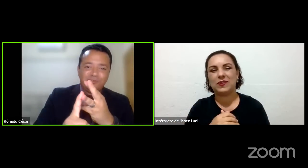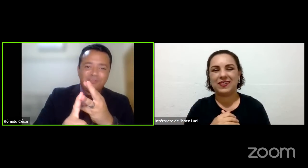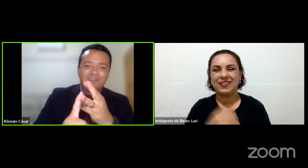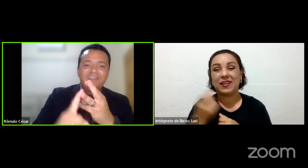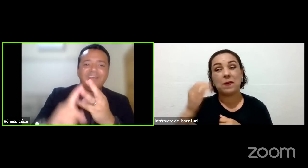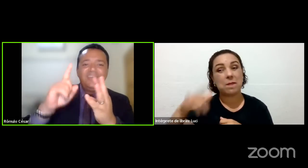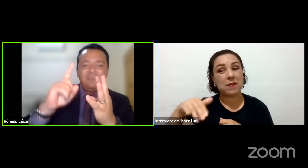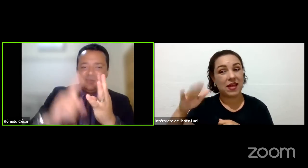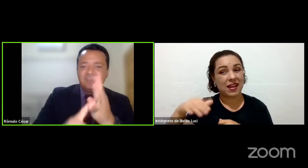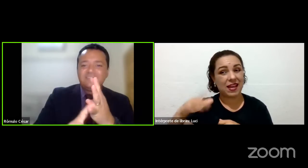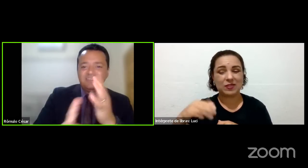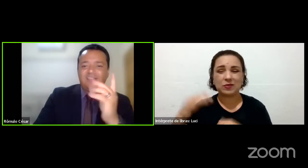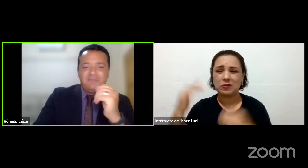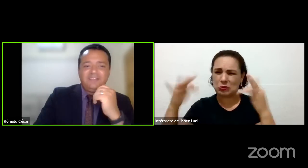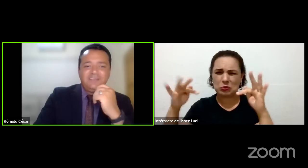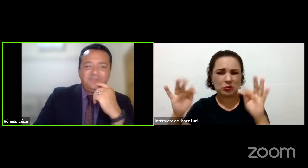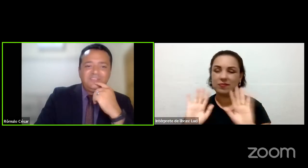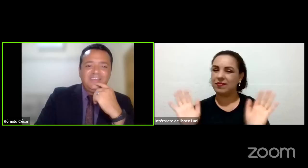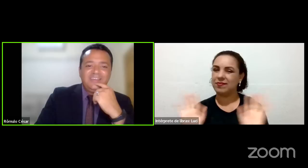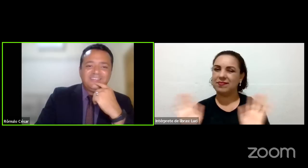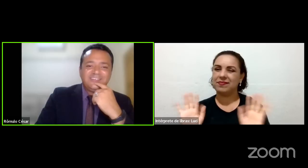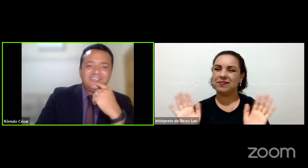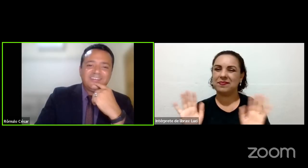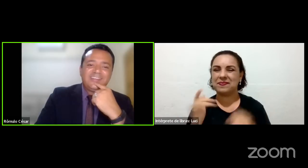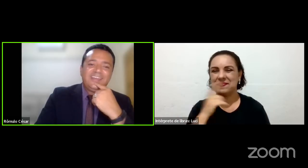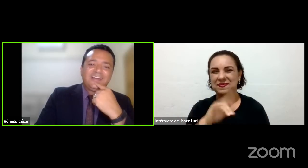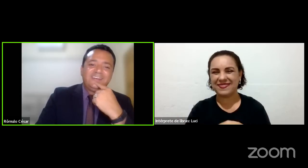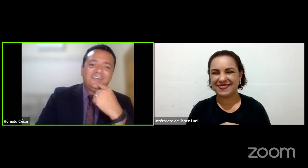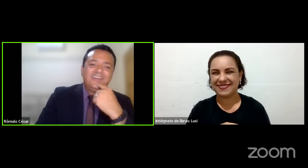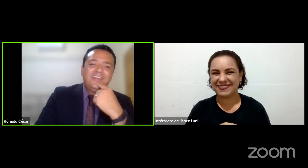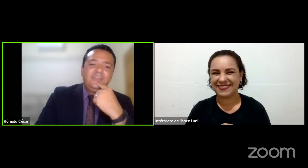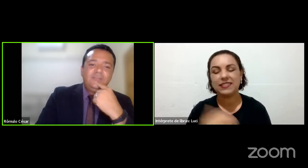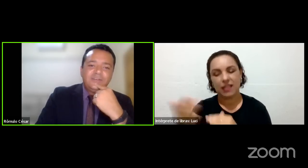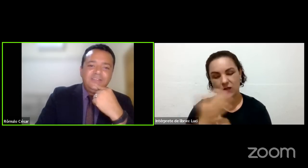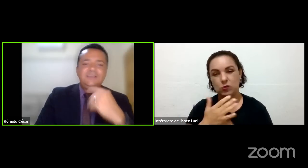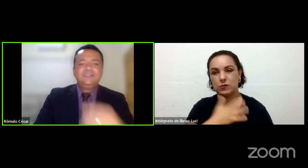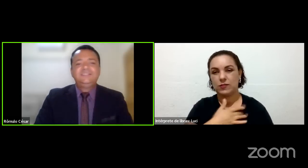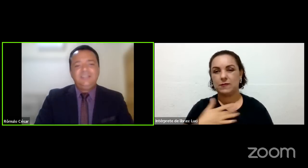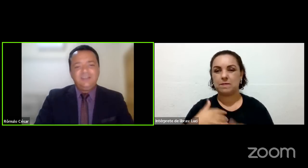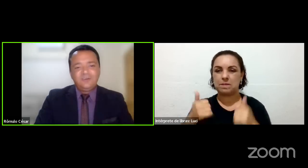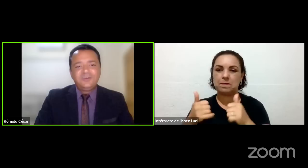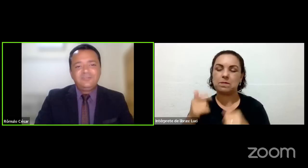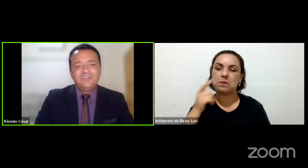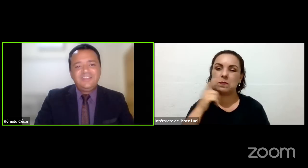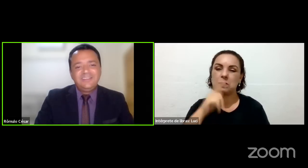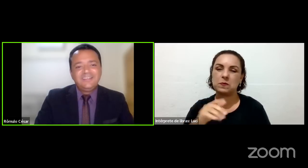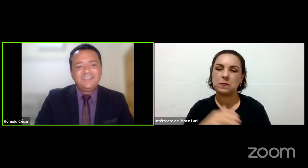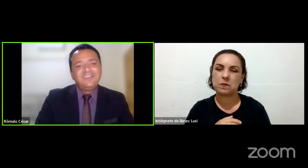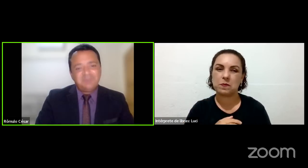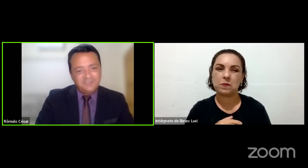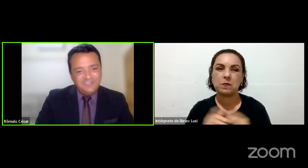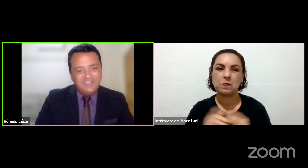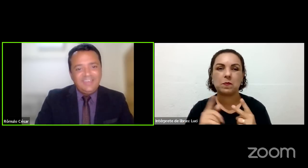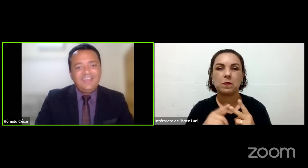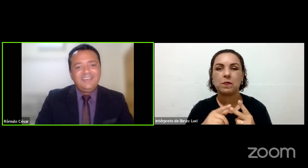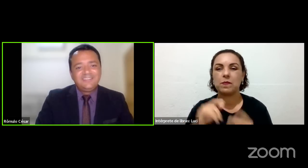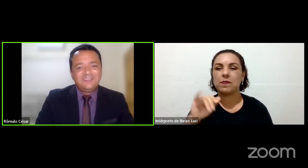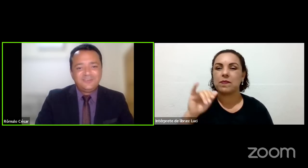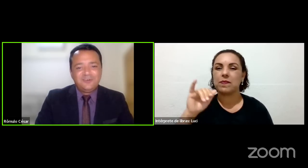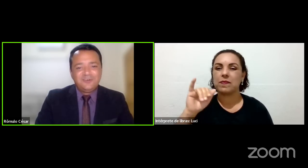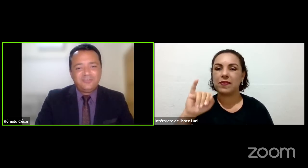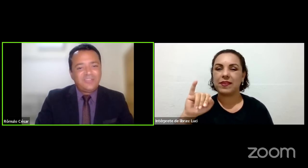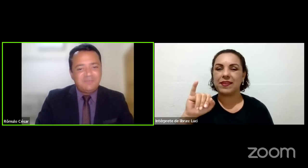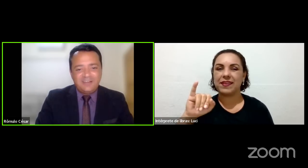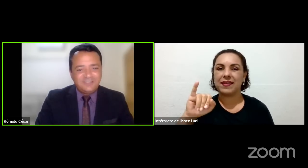doloroso. e muitas vezes até mais eficiente, viu? Que legal. Ivani, chegou, Ivani. Teve paciência,